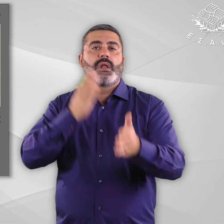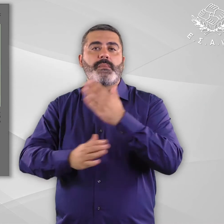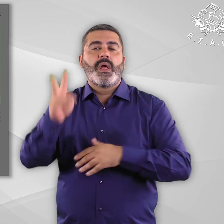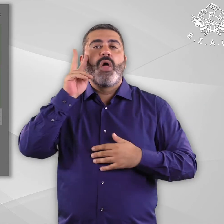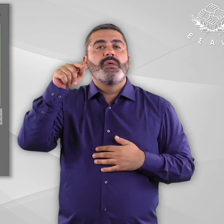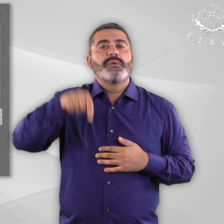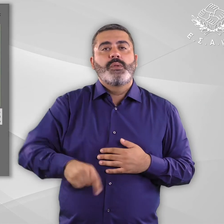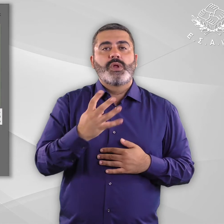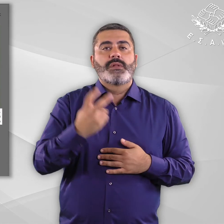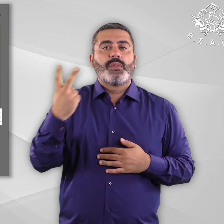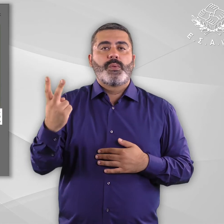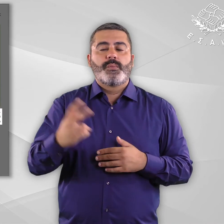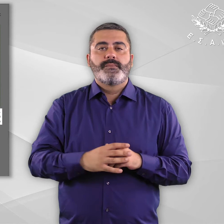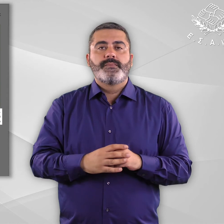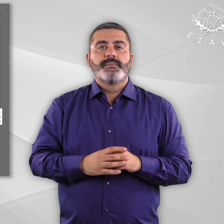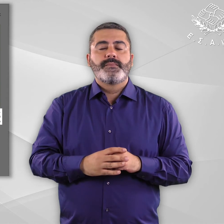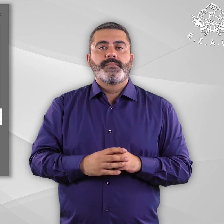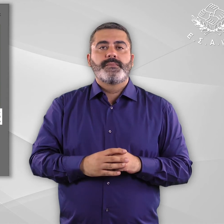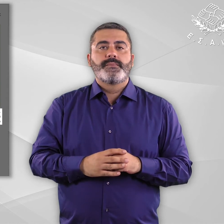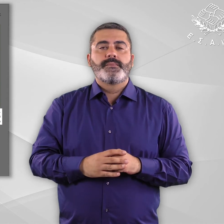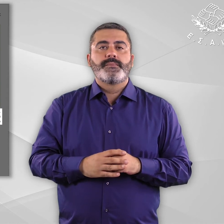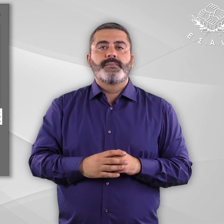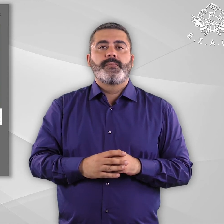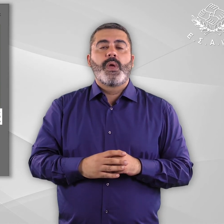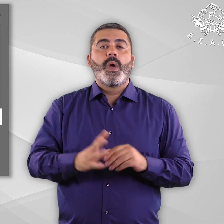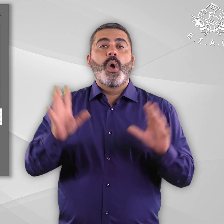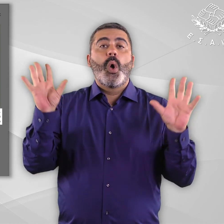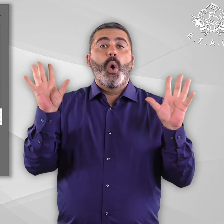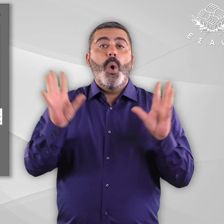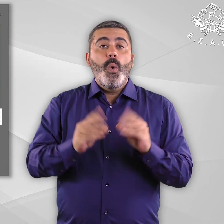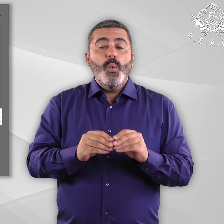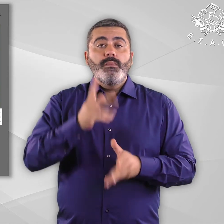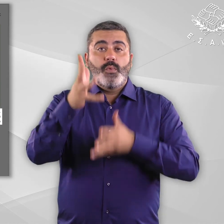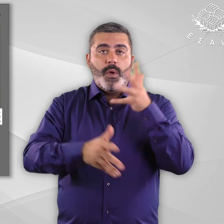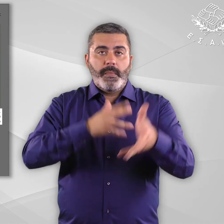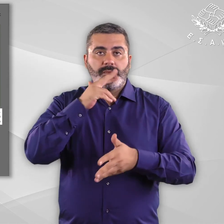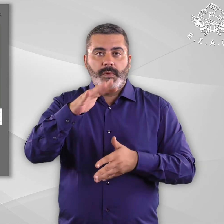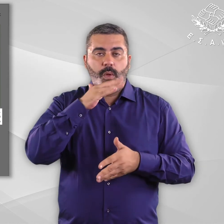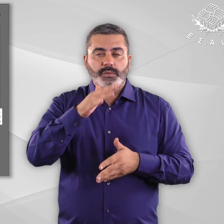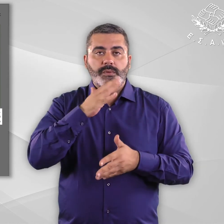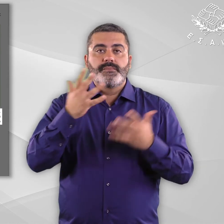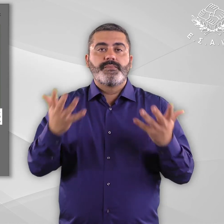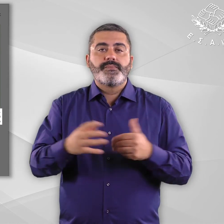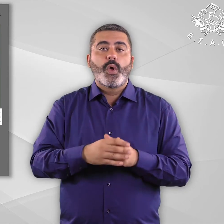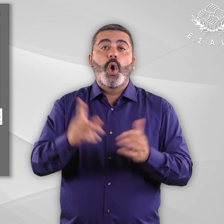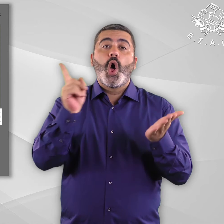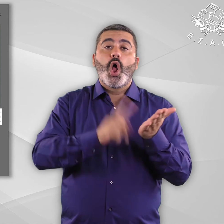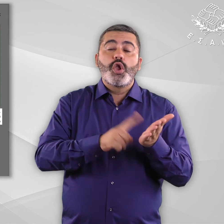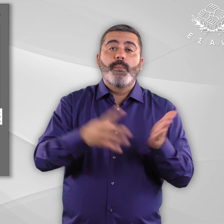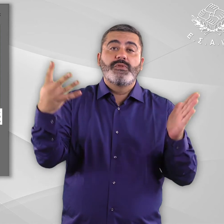πλαισίου Ειδικότερα σε ό,τι αφορά τη χρήση της νοηματικής γλώσσας, παρότι ο νόμος 4.488